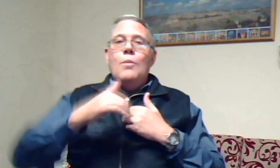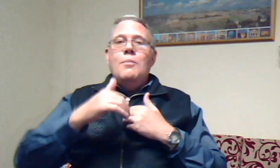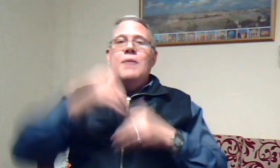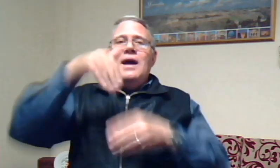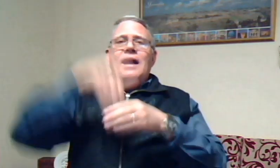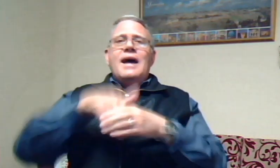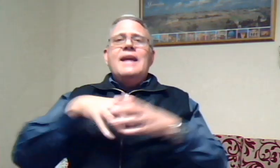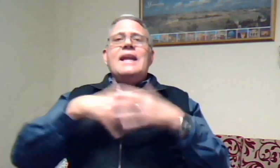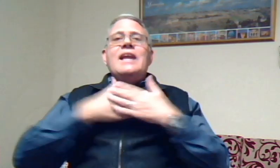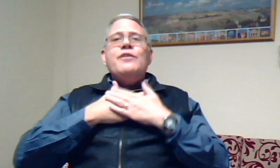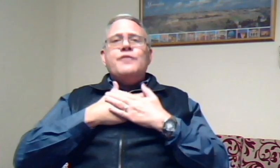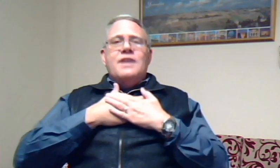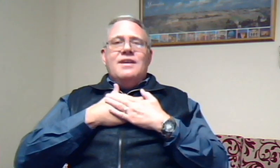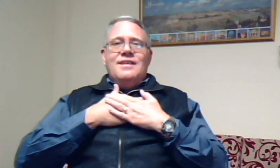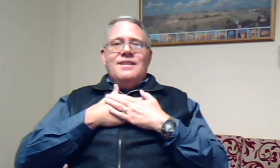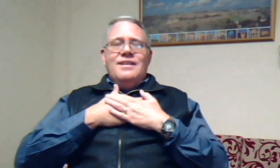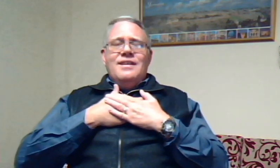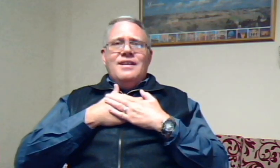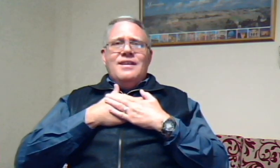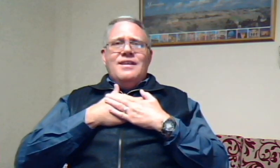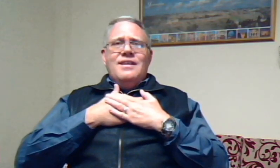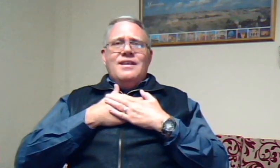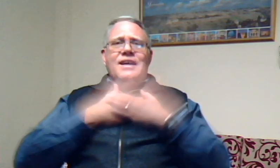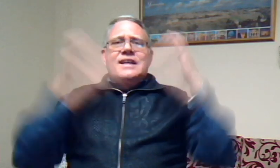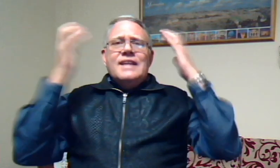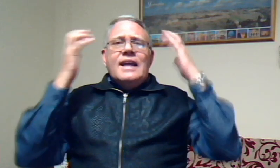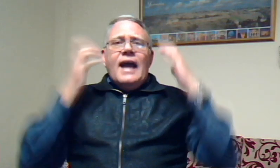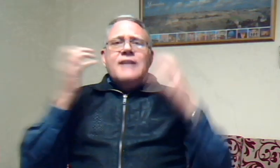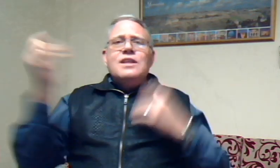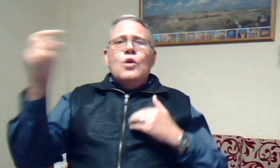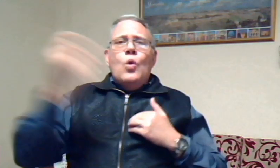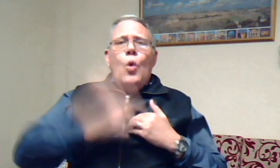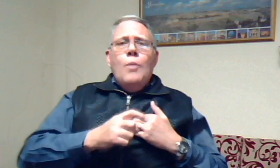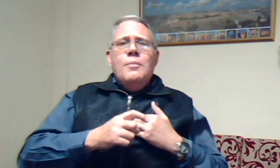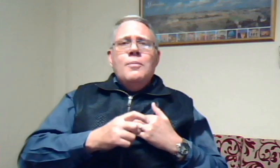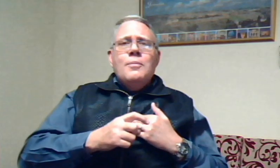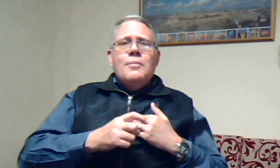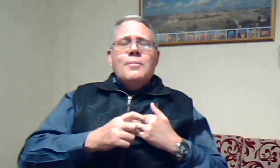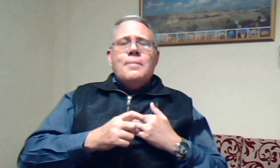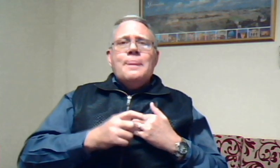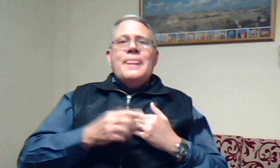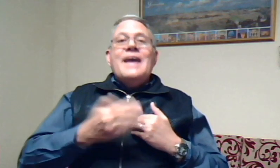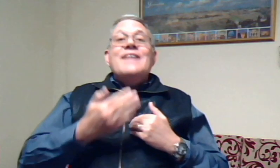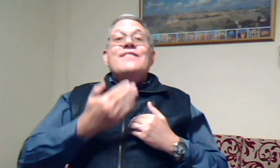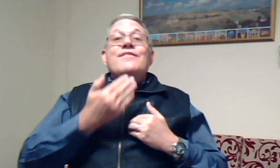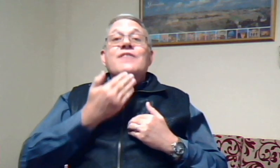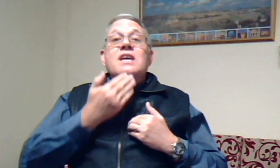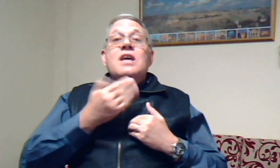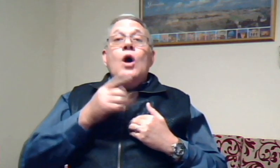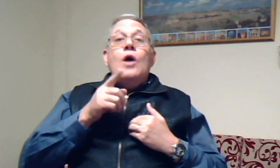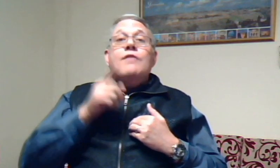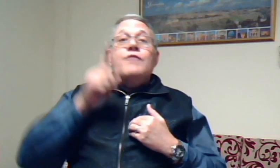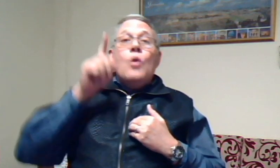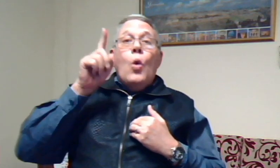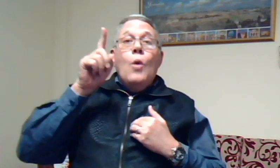in liefde die rechter kom wie vir hom